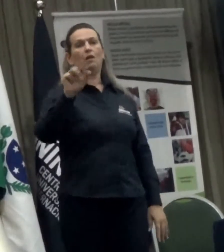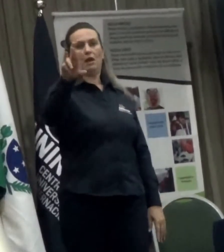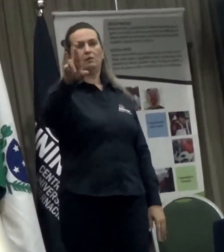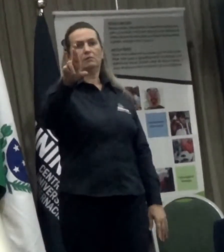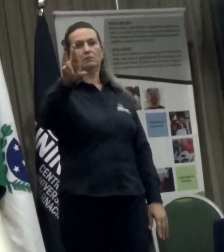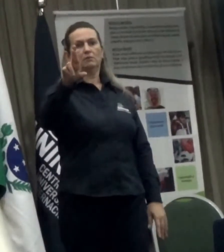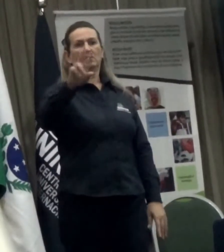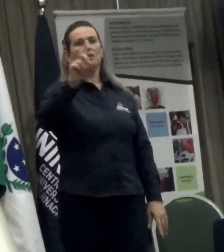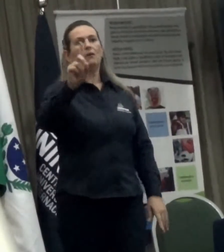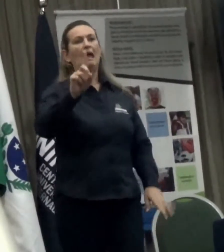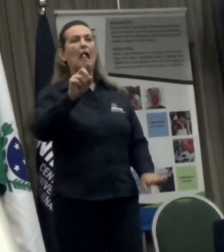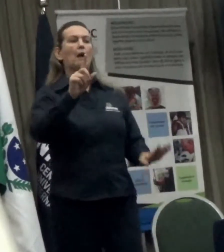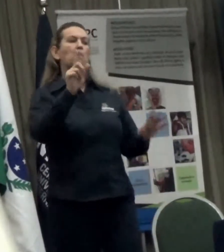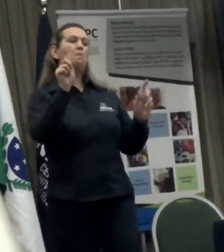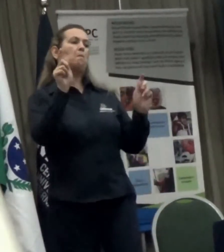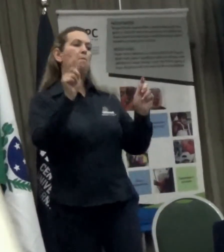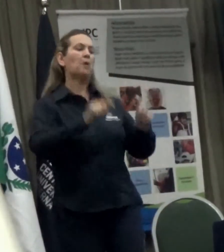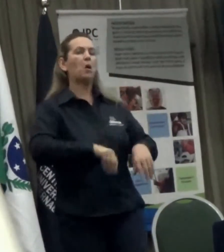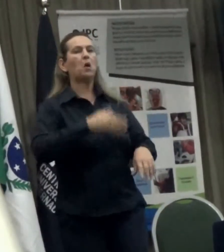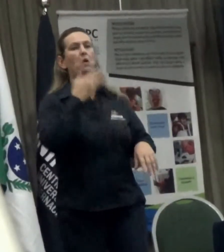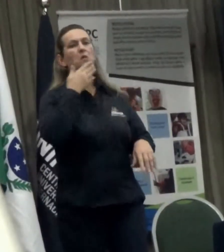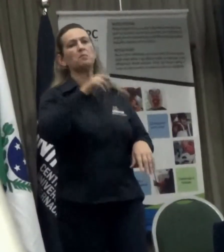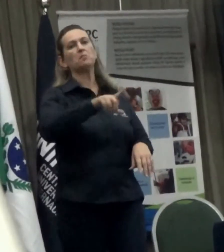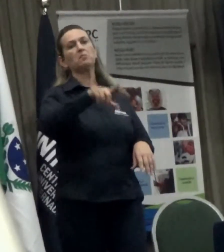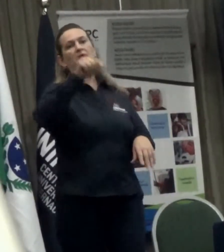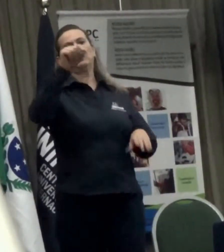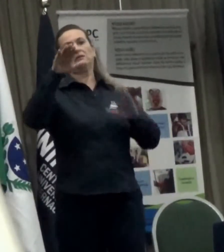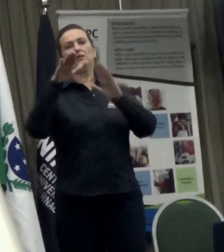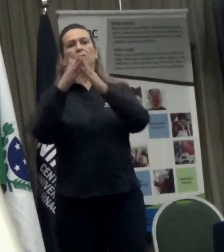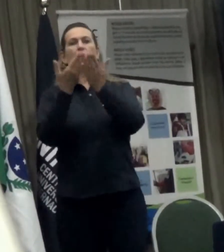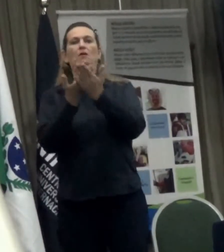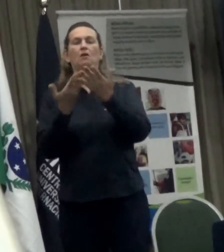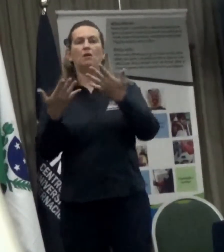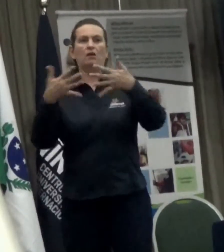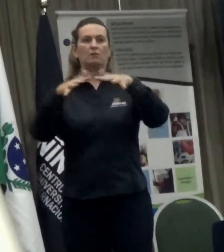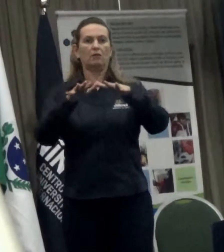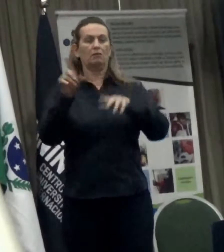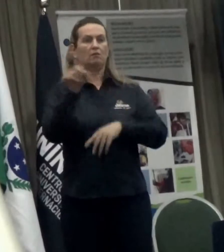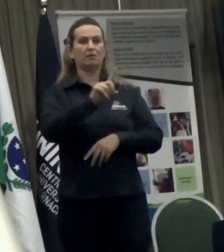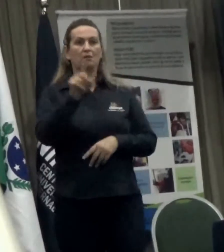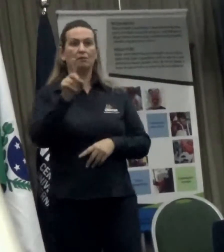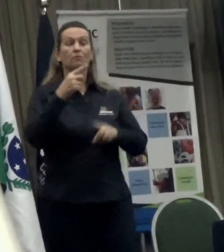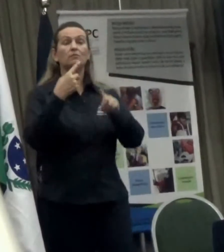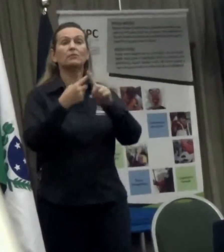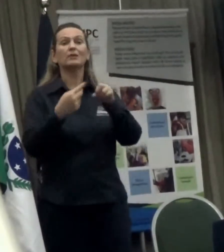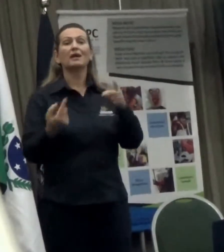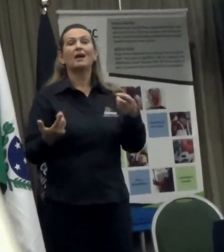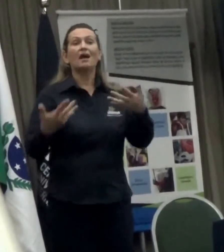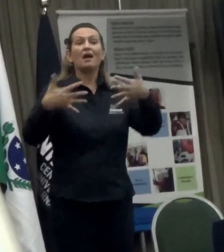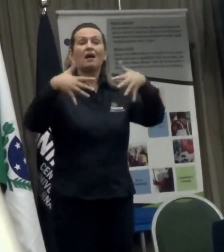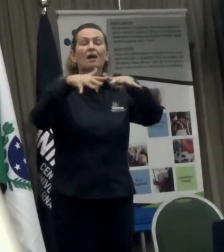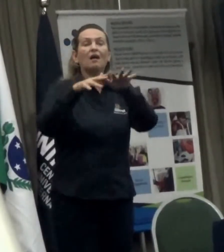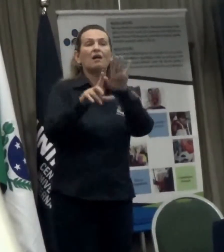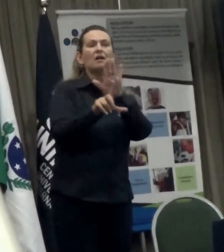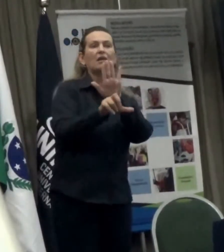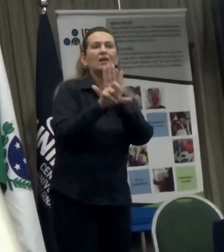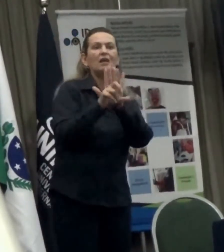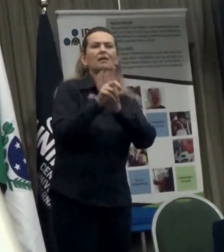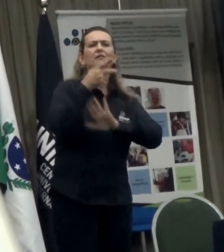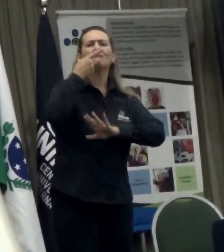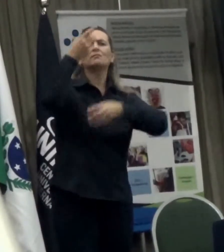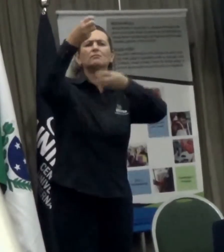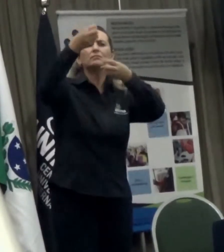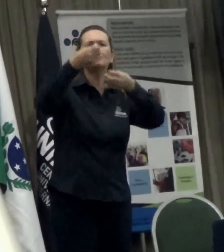né? Do asseguramento de evolução, da evolução da construção do processo